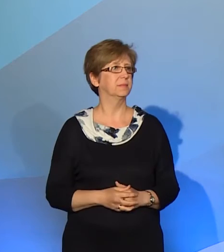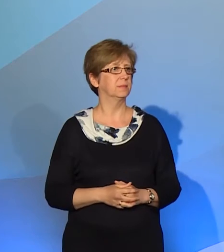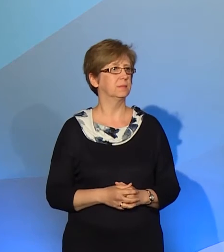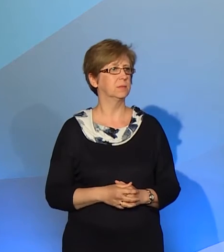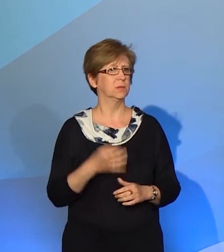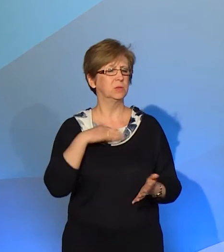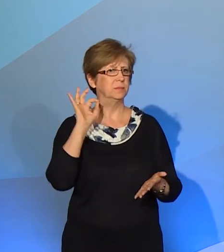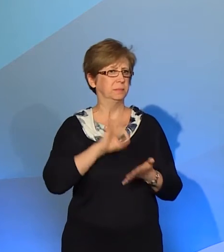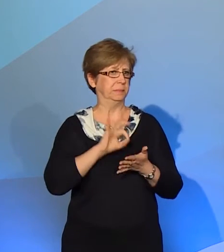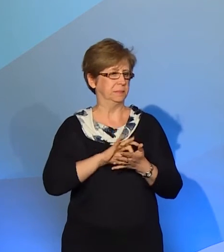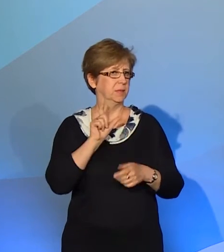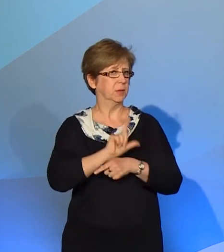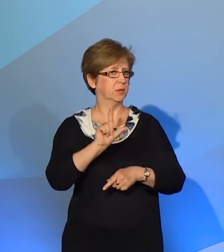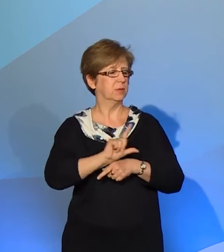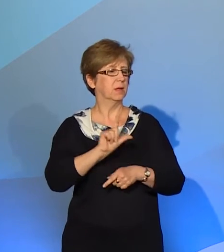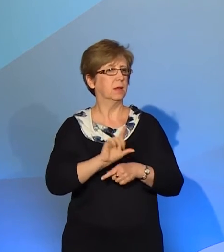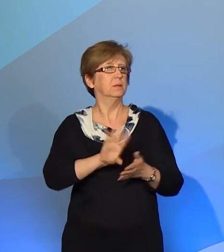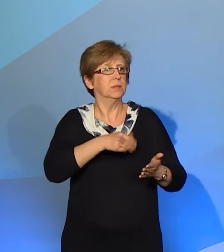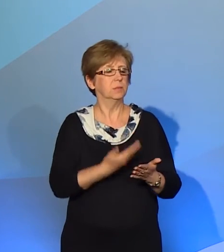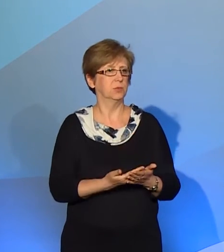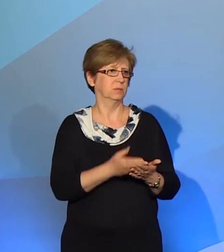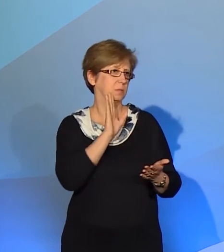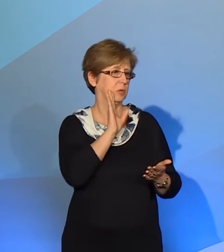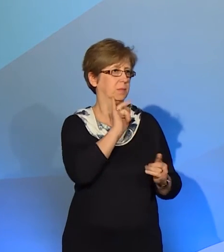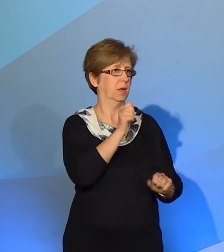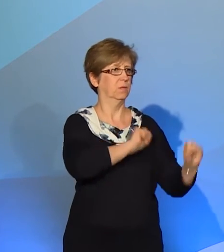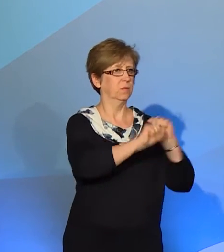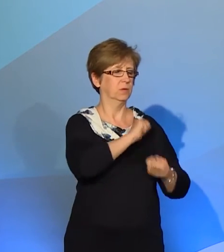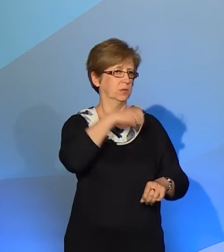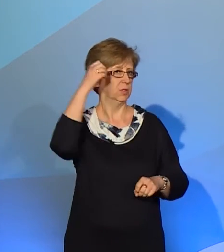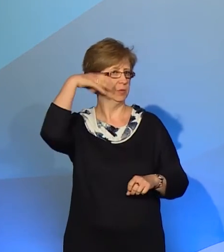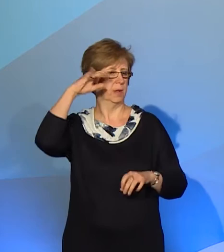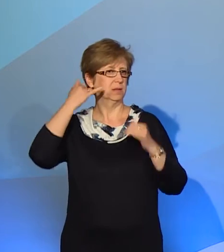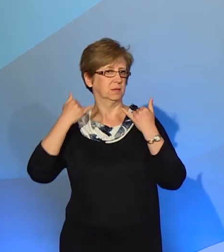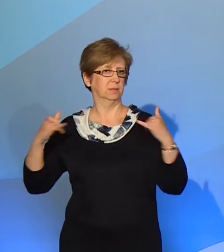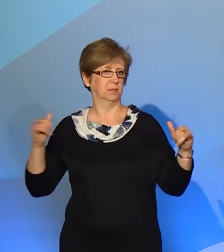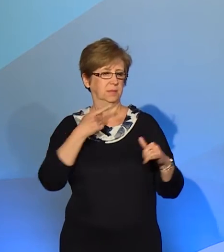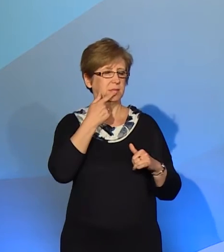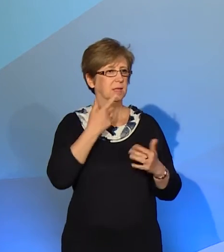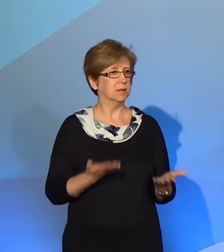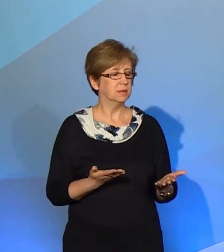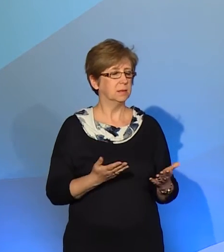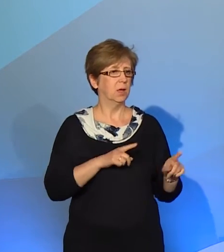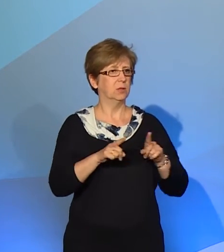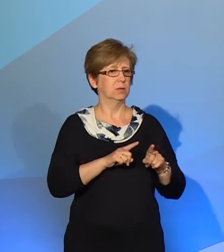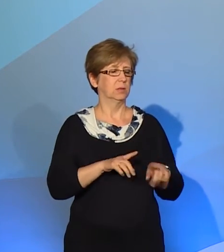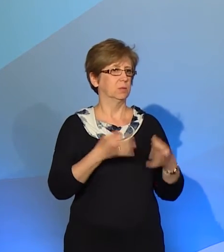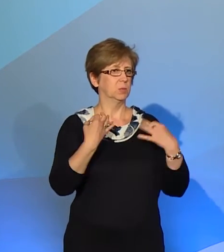regularne lektoraty, takie jak na przykład włoskiego, hiszpańskiego czy jakiegokolwiek innego języka. Co oznacza, że student dowolnego wydziału chemii, fizyki, historii